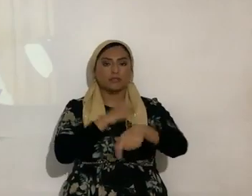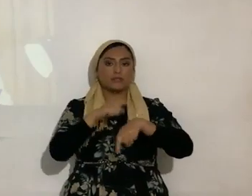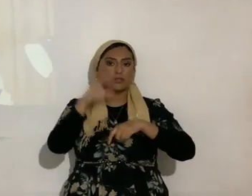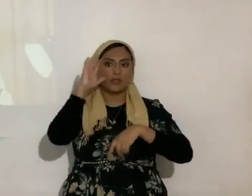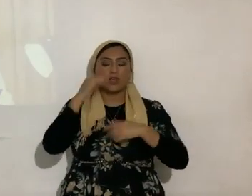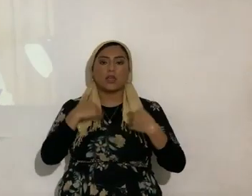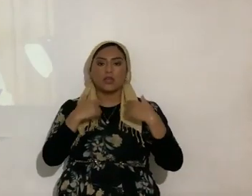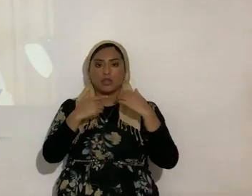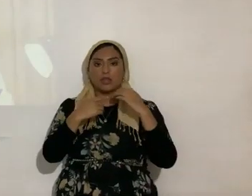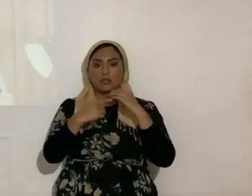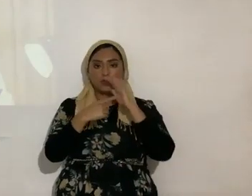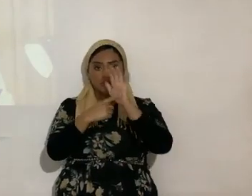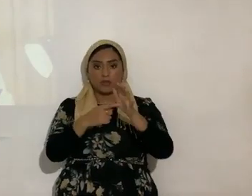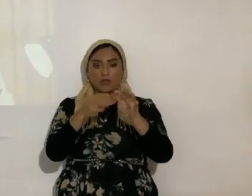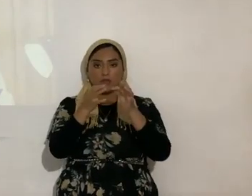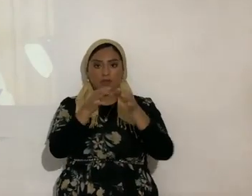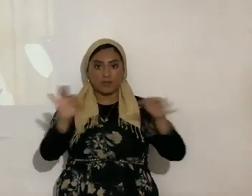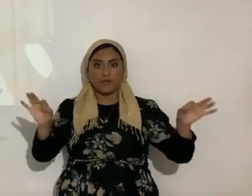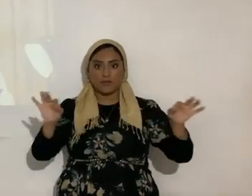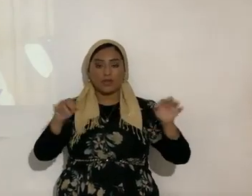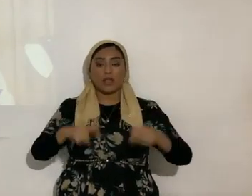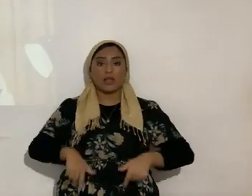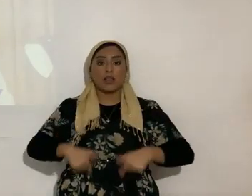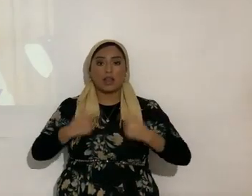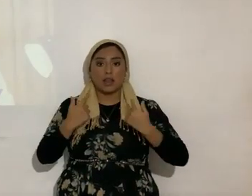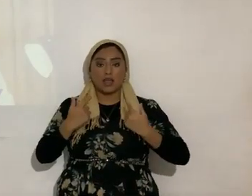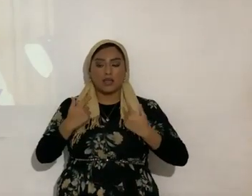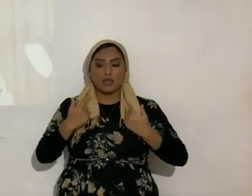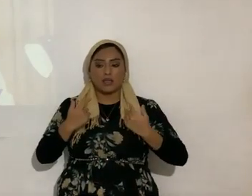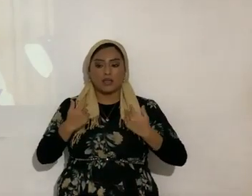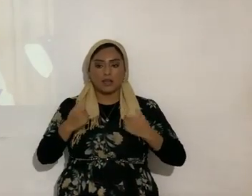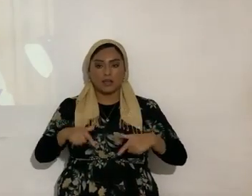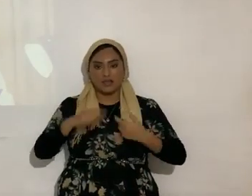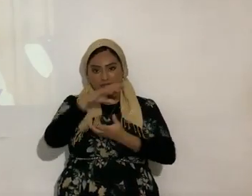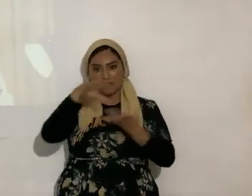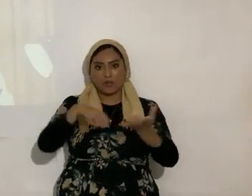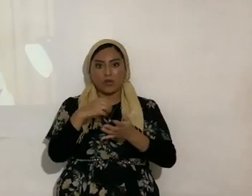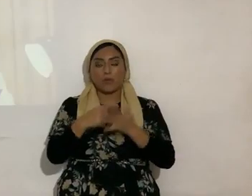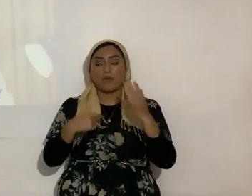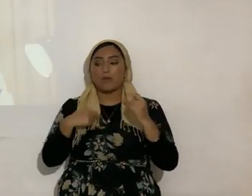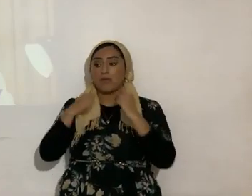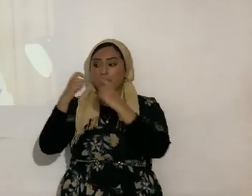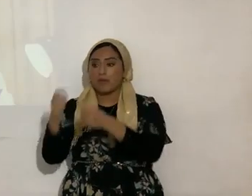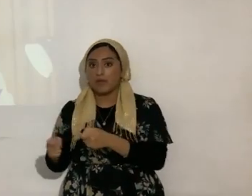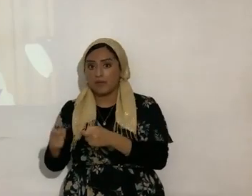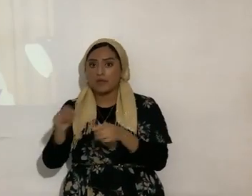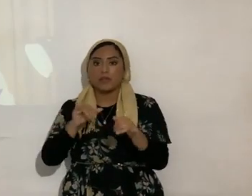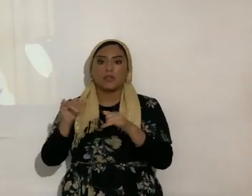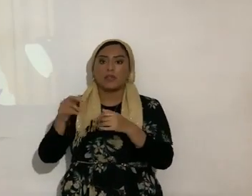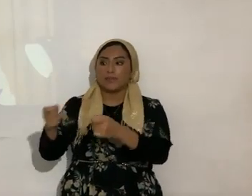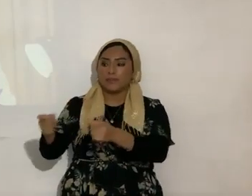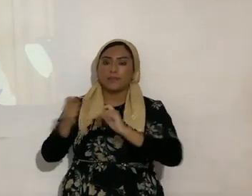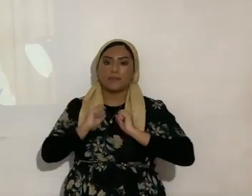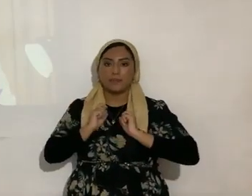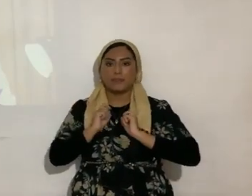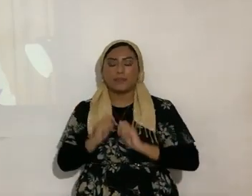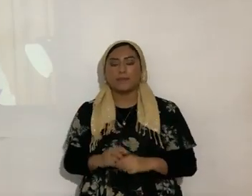una frase la vida es un trueque lo que damos recibimos pero de una manera más fina